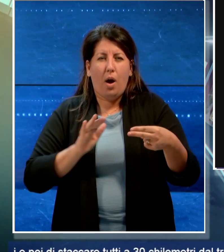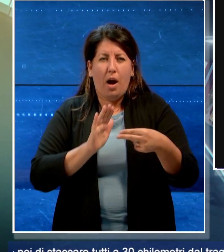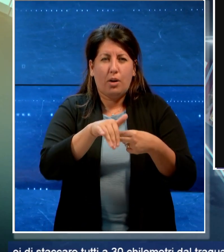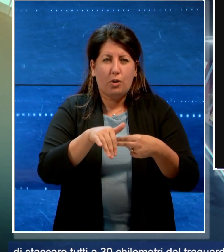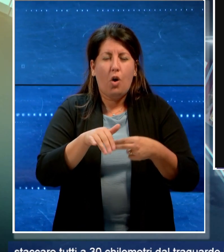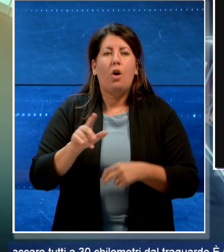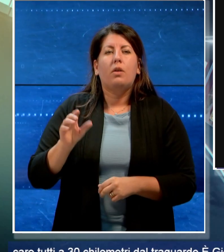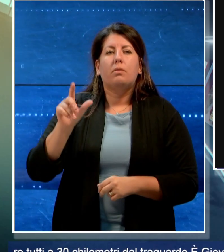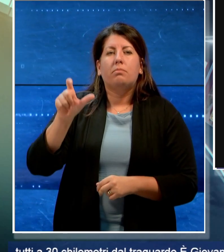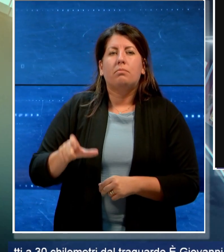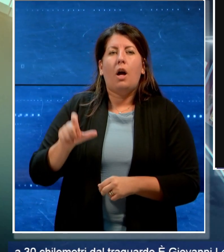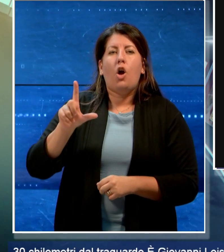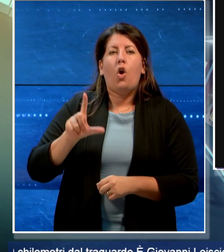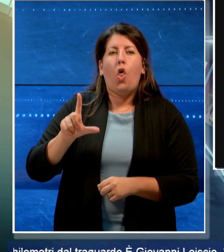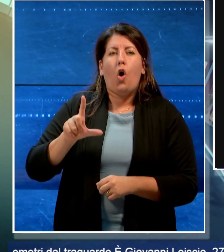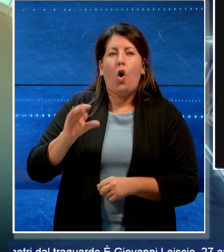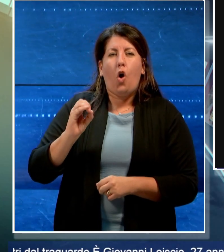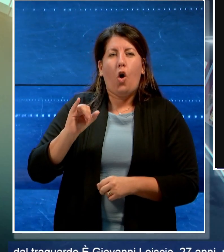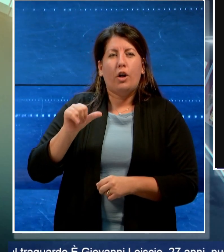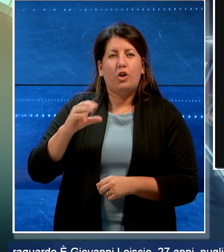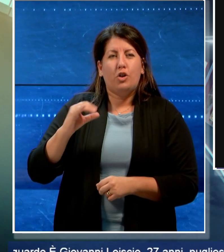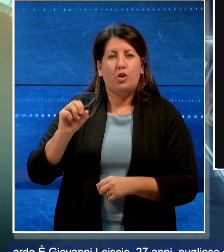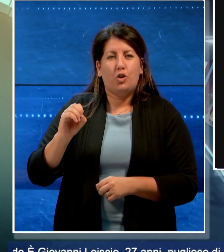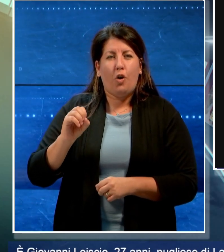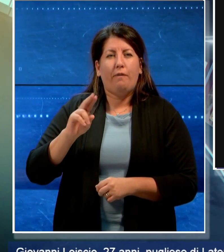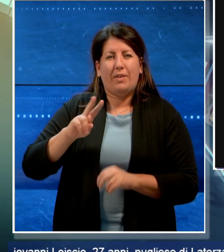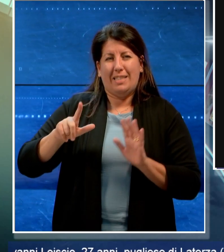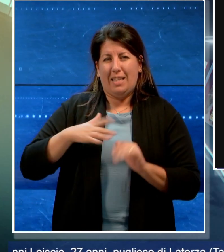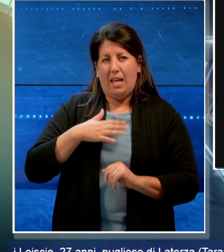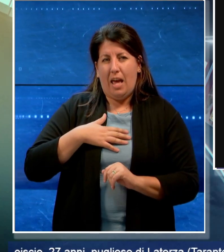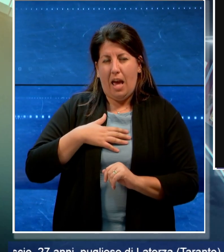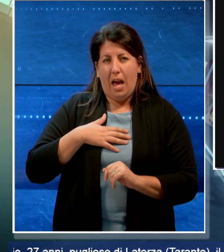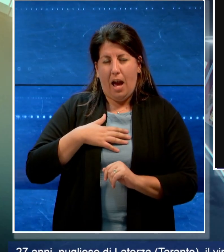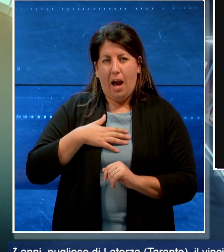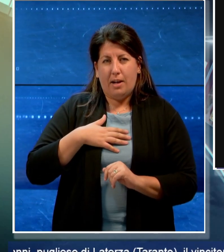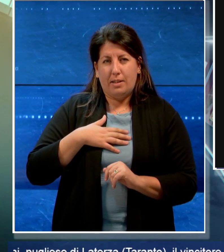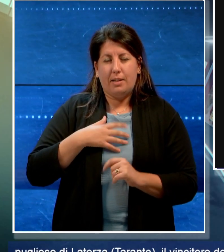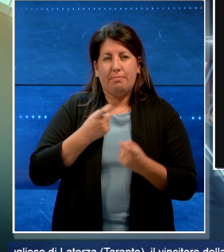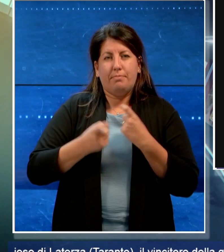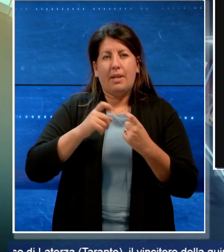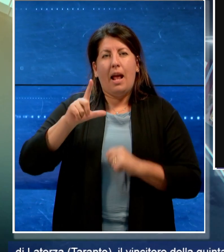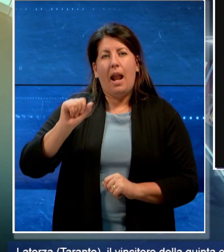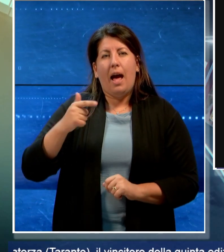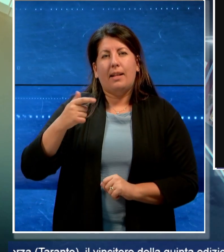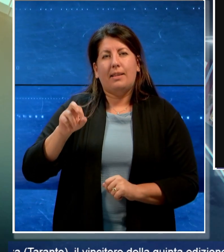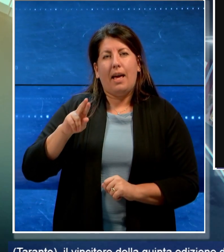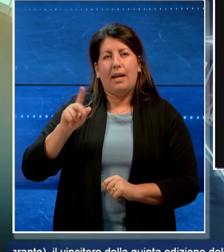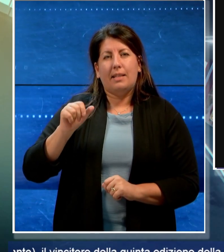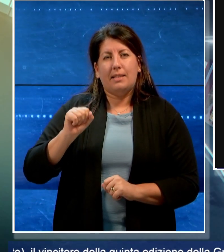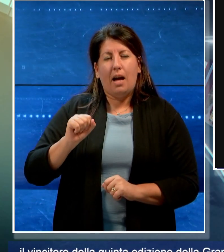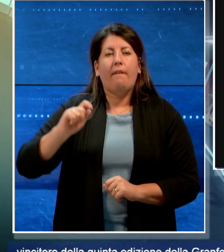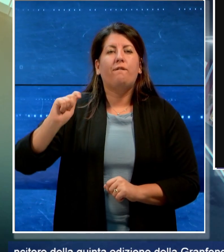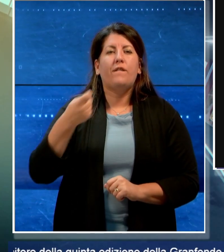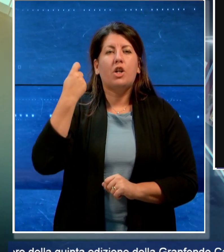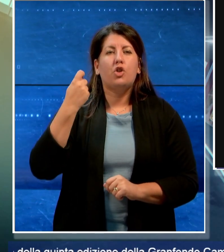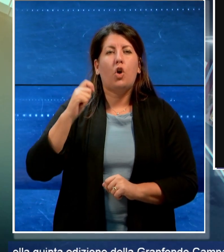Loiscio, 27 anni, pugliese di La Terza, il vincitore della quinta edizione